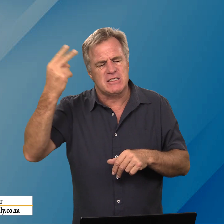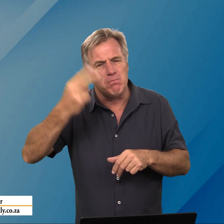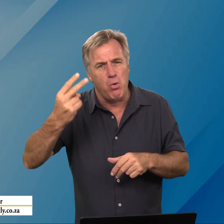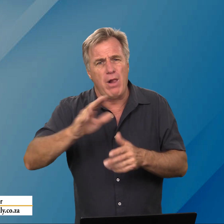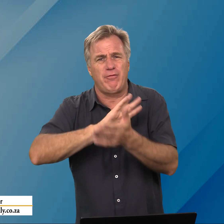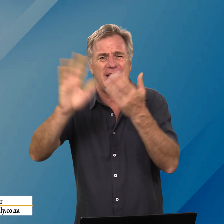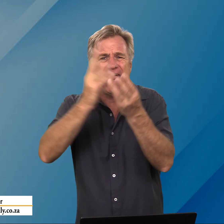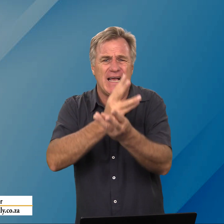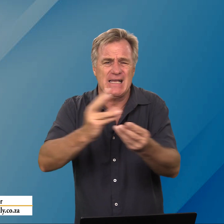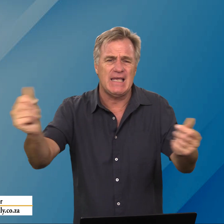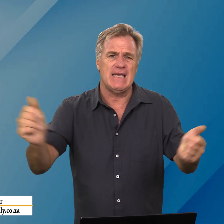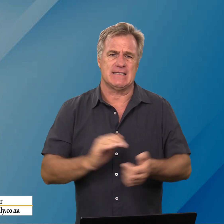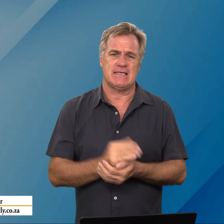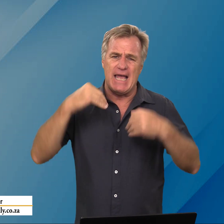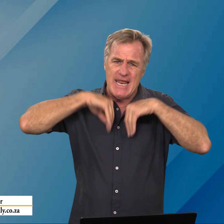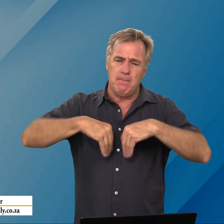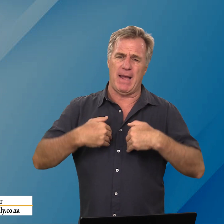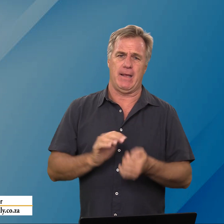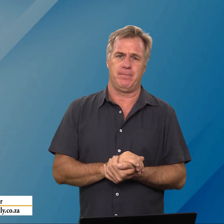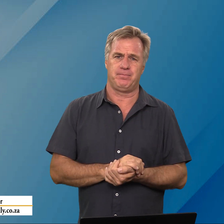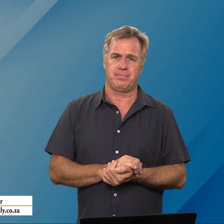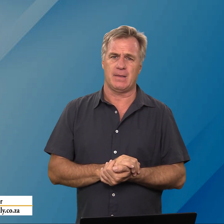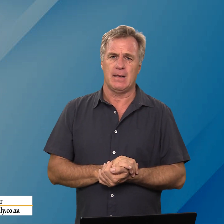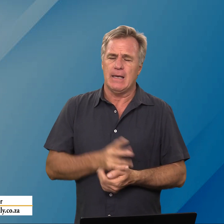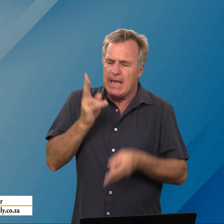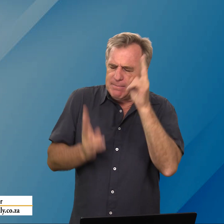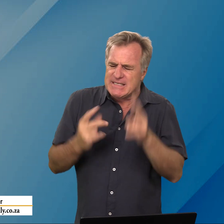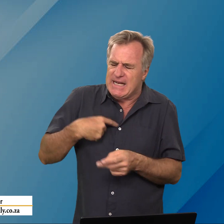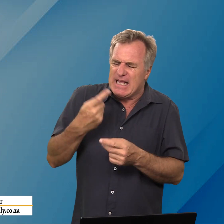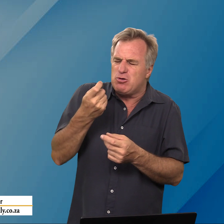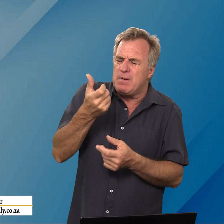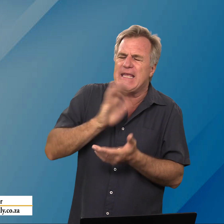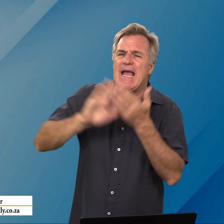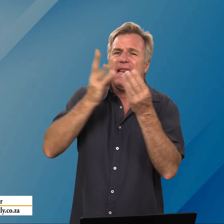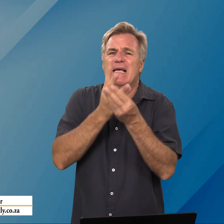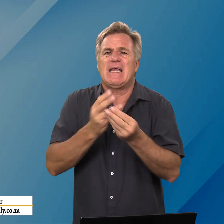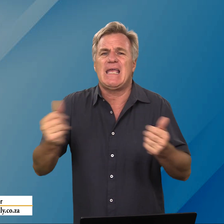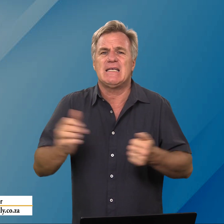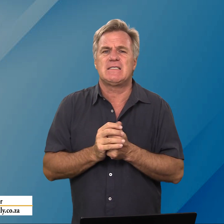symbool van die heilige gees in my en miskien het ek so bieke die heilige gees